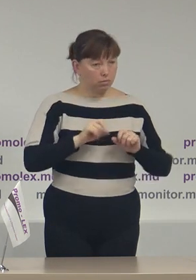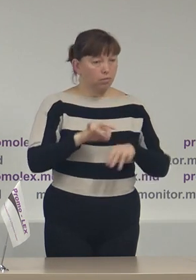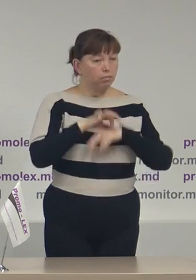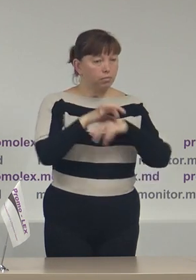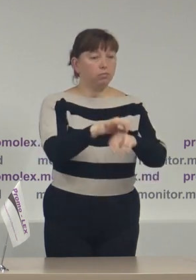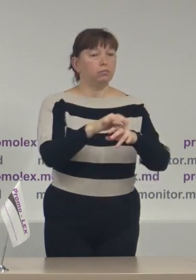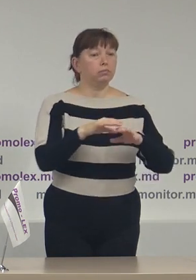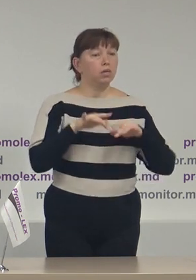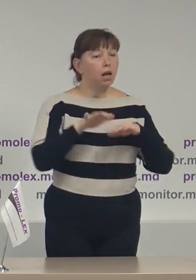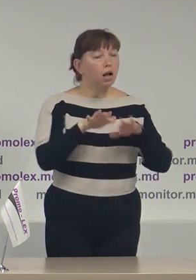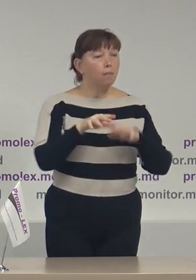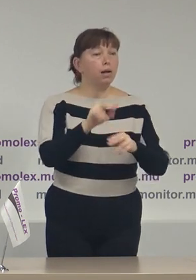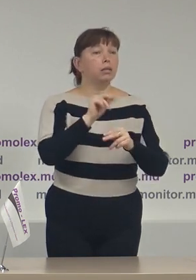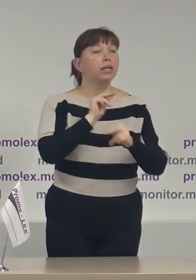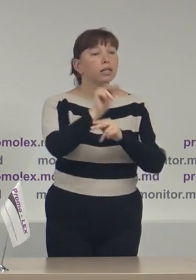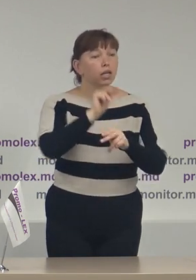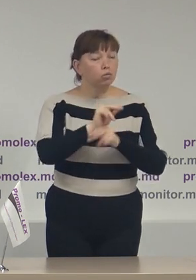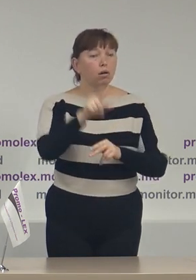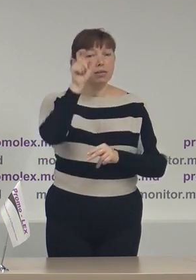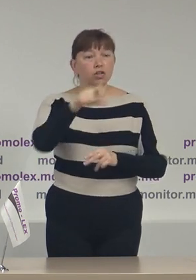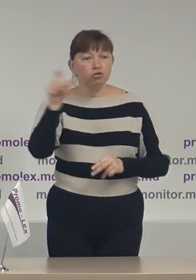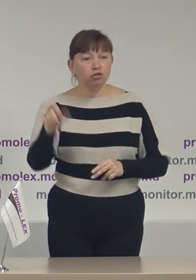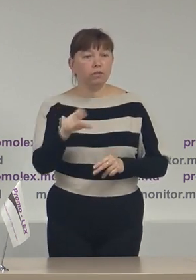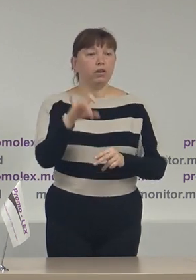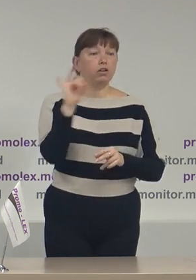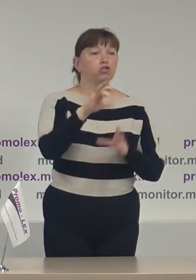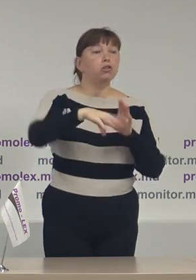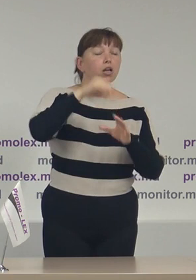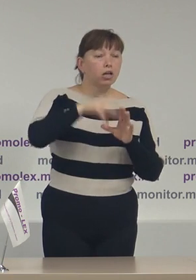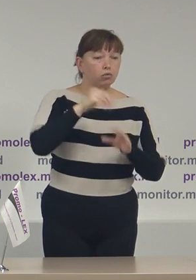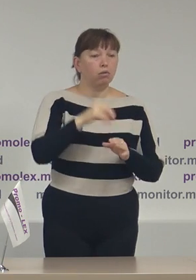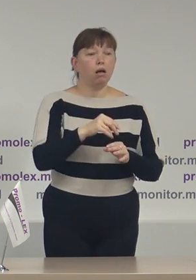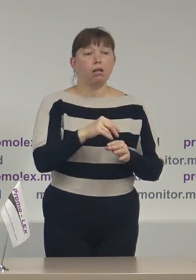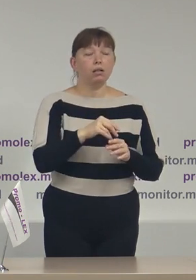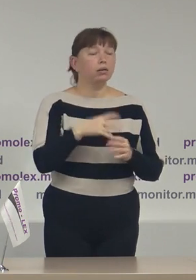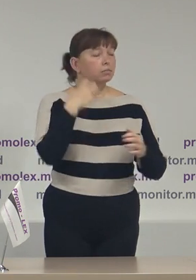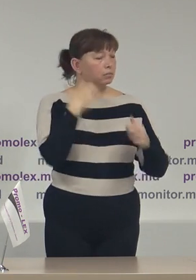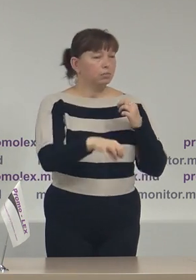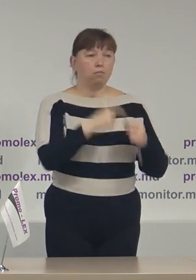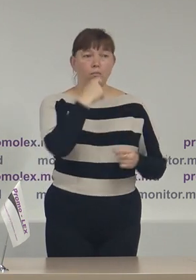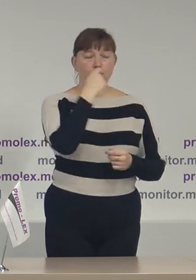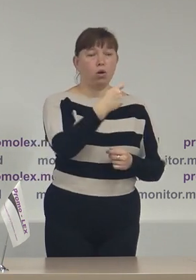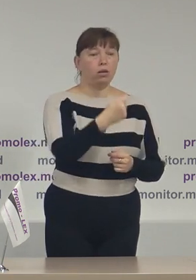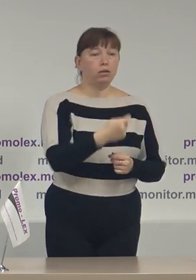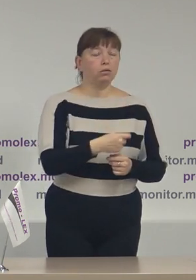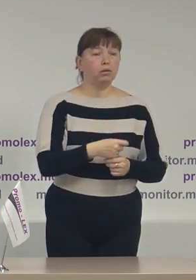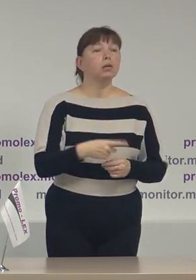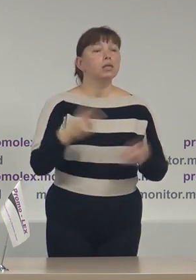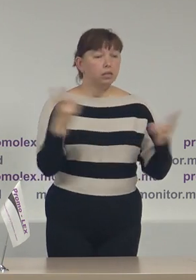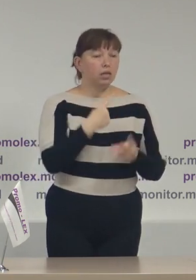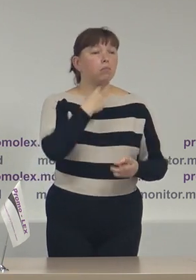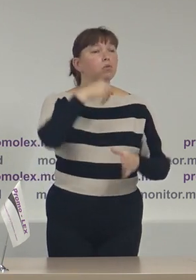de educație civică și electorală, apolitică, sub sloganul Ai Vot.